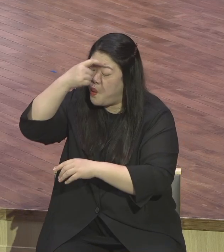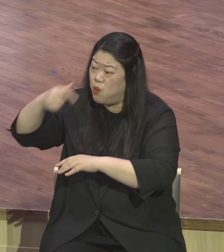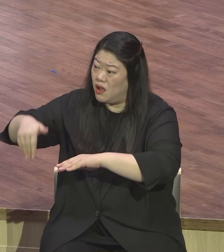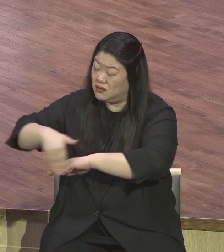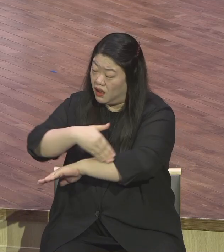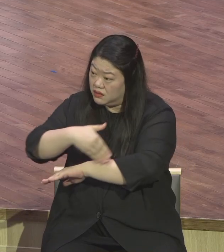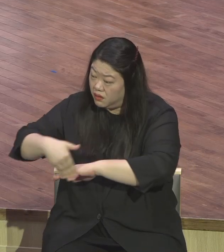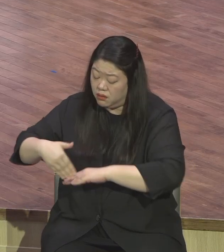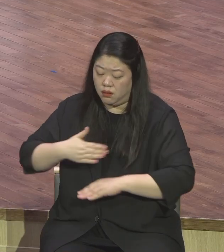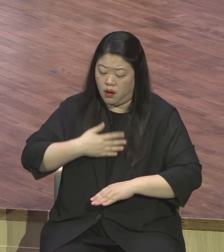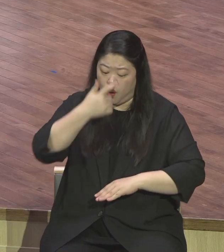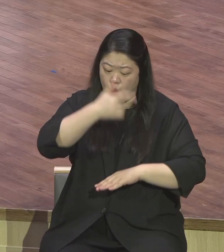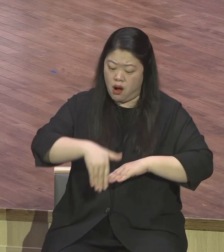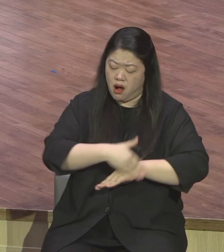환경을 아는데 내 행피를 아는데